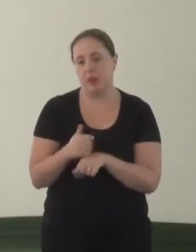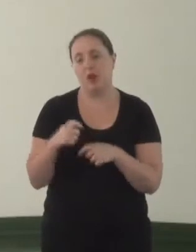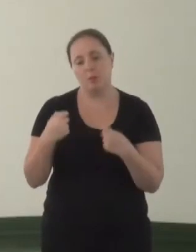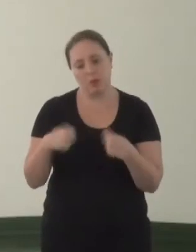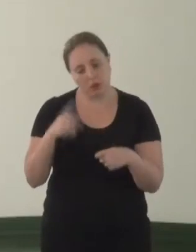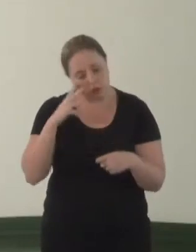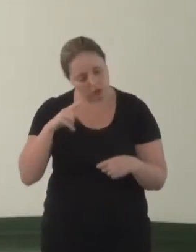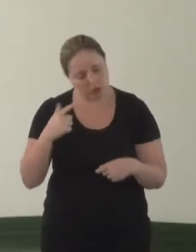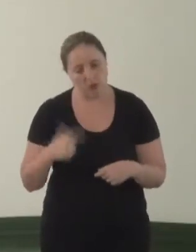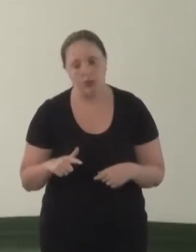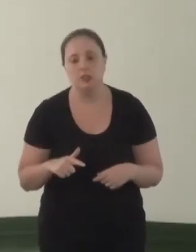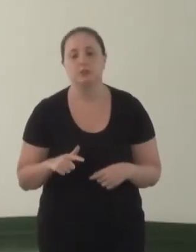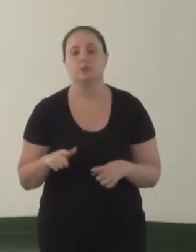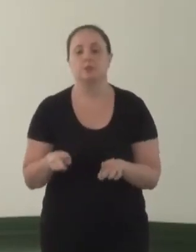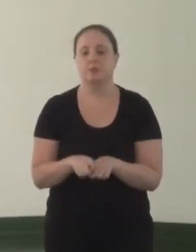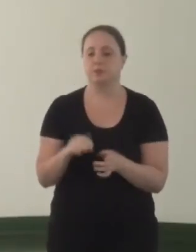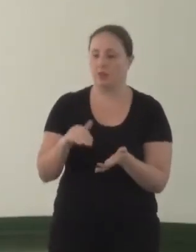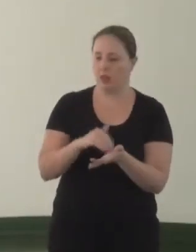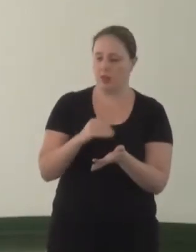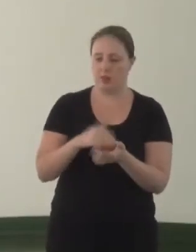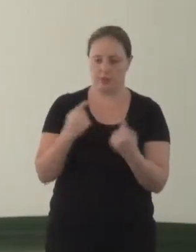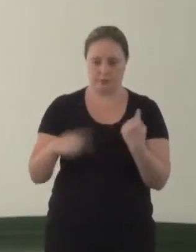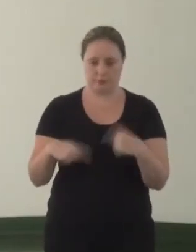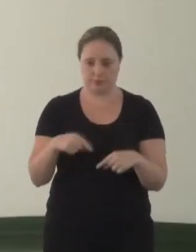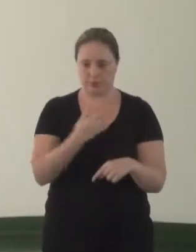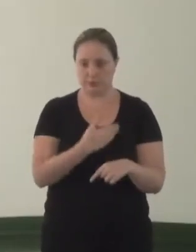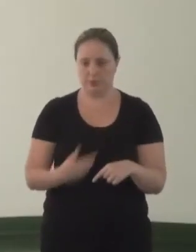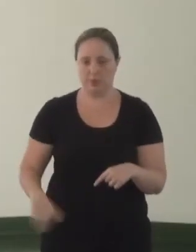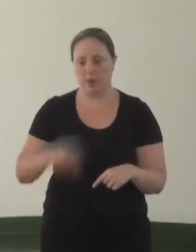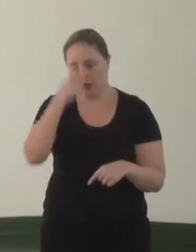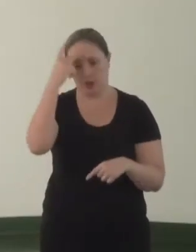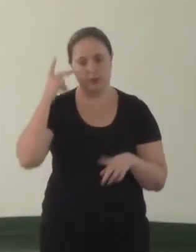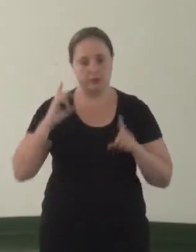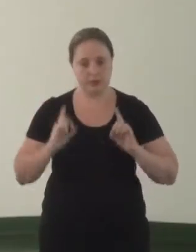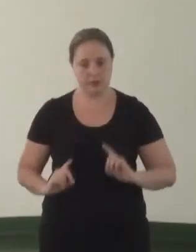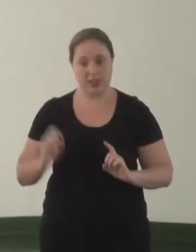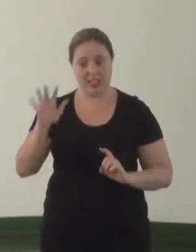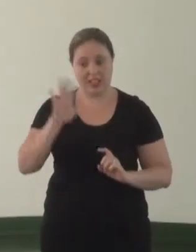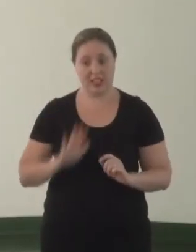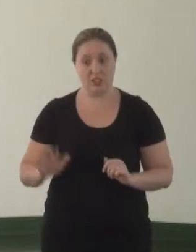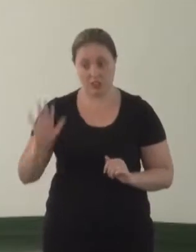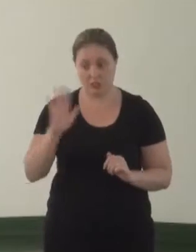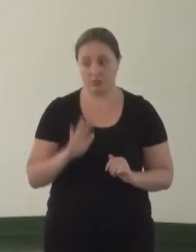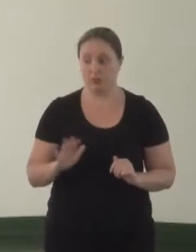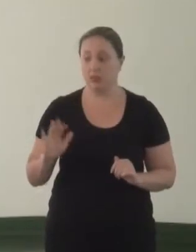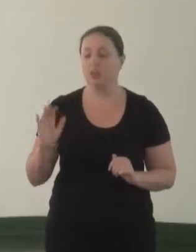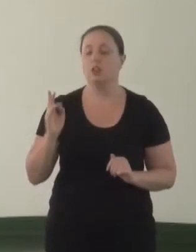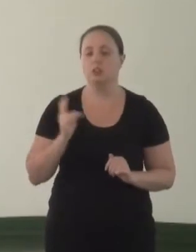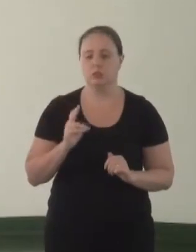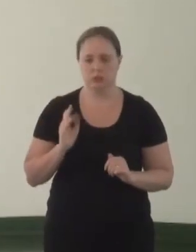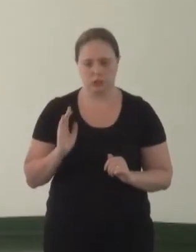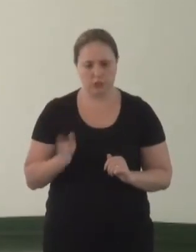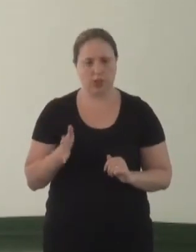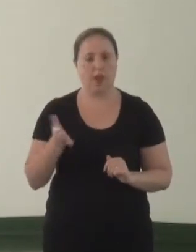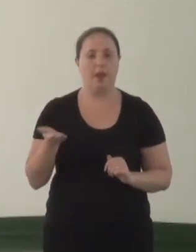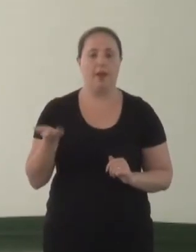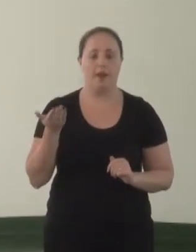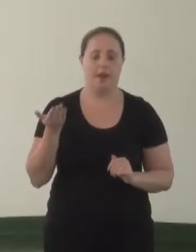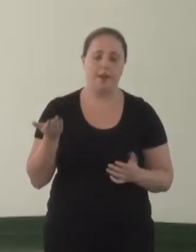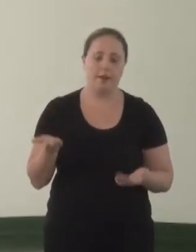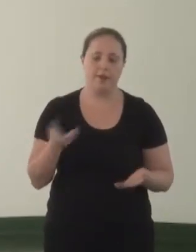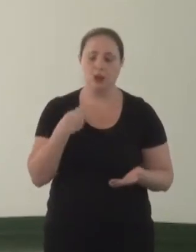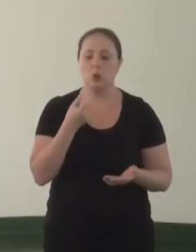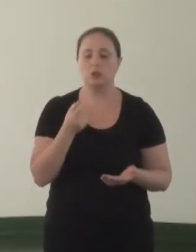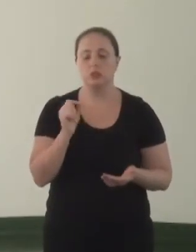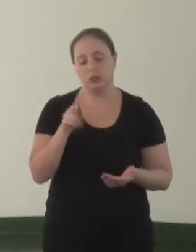revisto. Inclusive, a Secretaria de Política Pública para Pessoas com Deficiência Nacional ficou de fazer, de